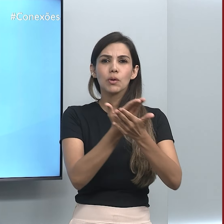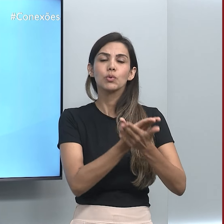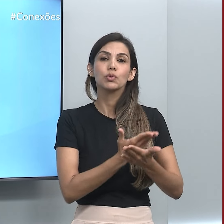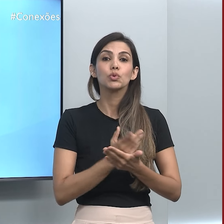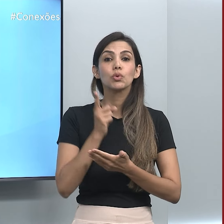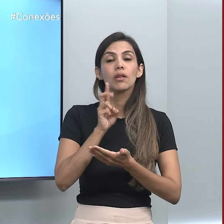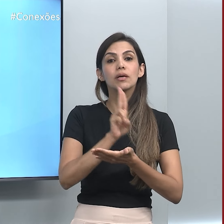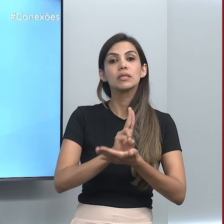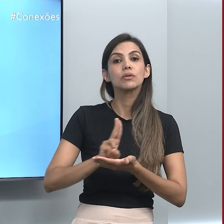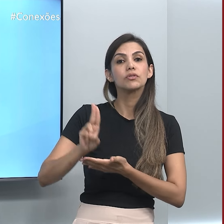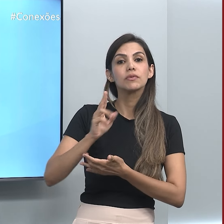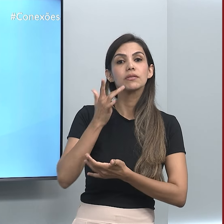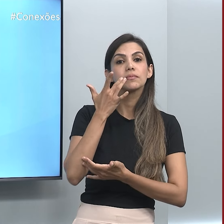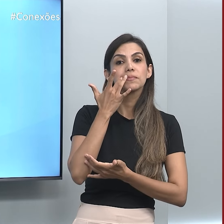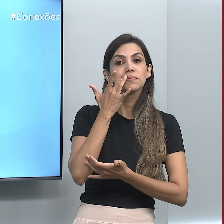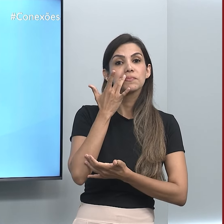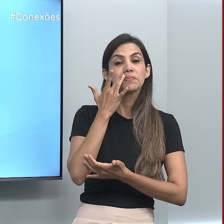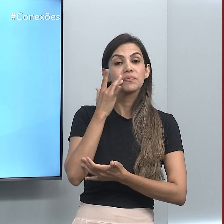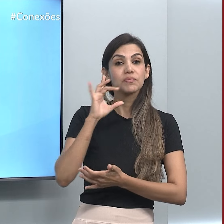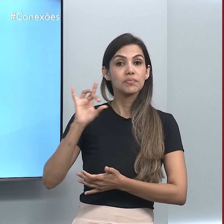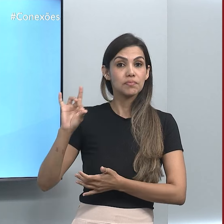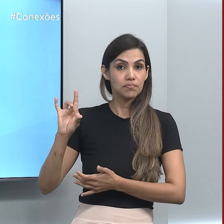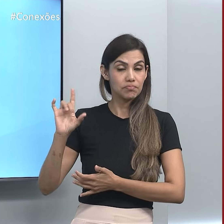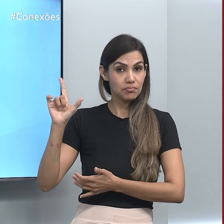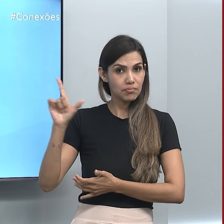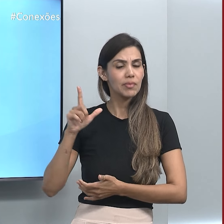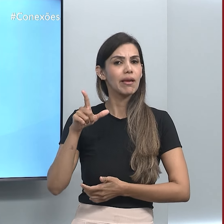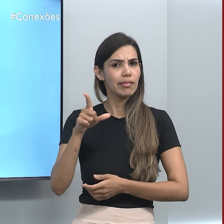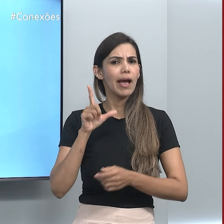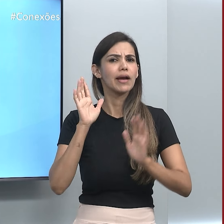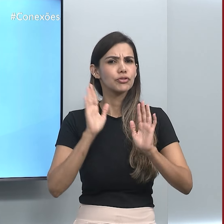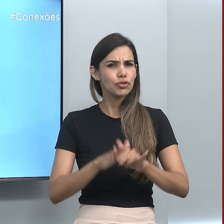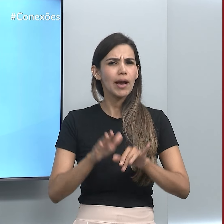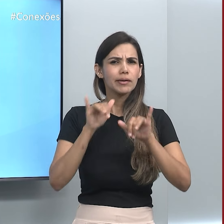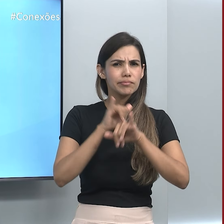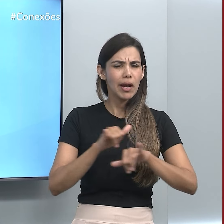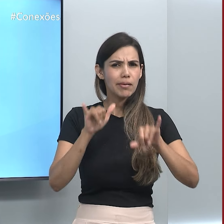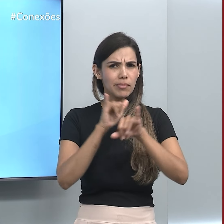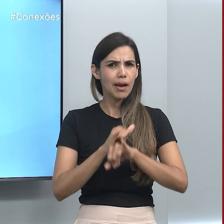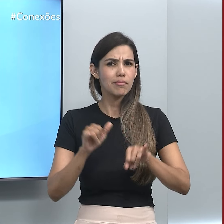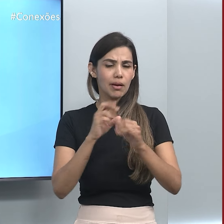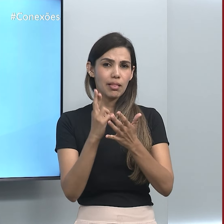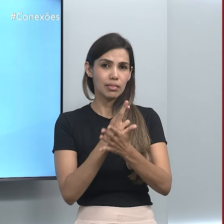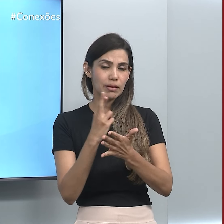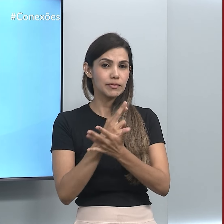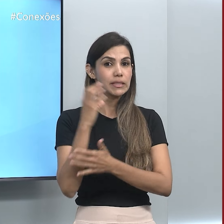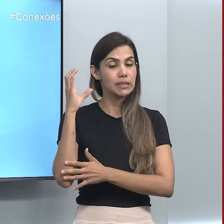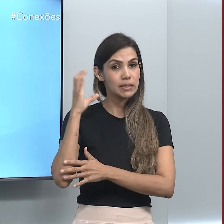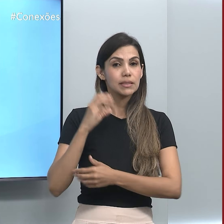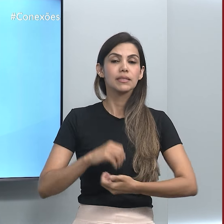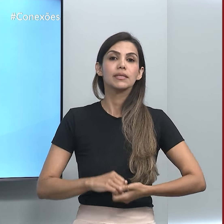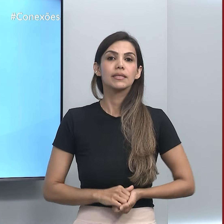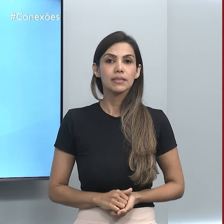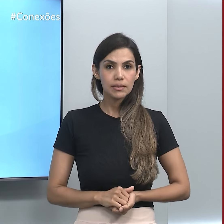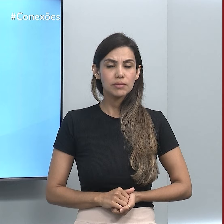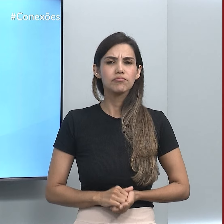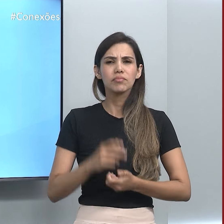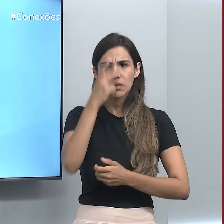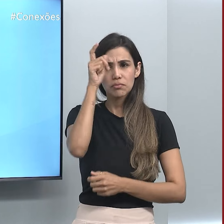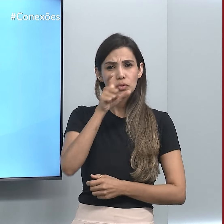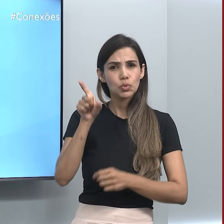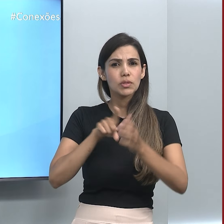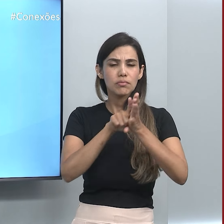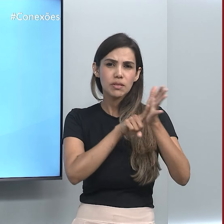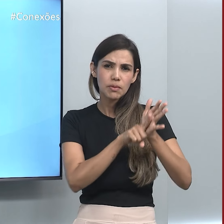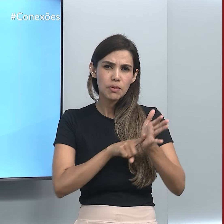Universidade da Carolina do Sul, que foi publicado na revista Science. Os pesquisadores chegaram a